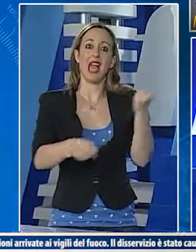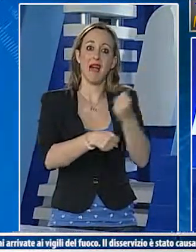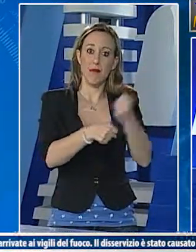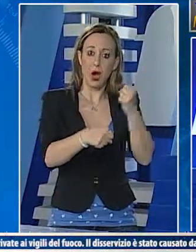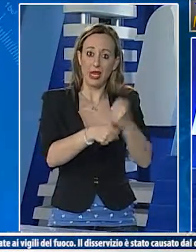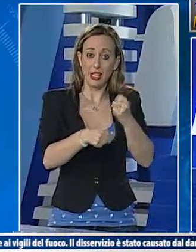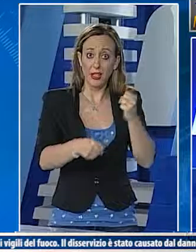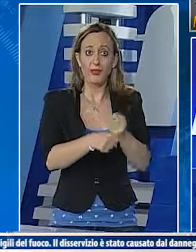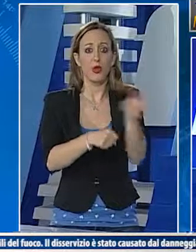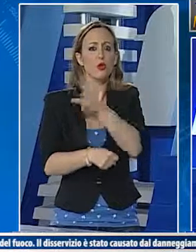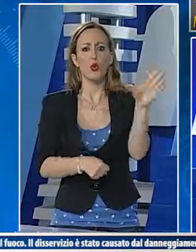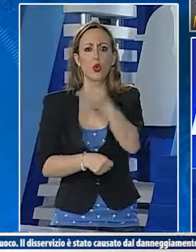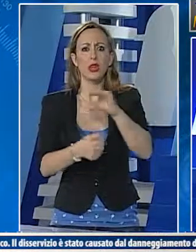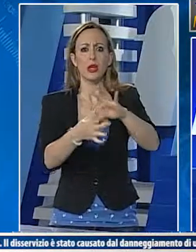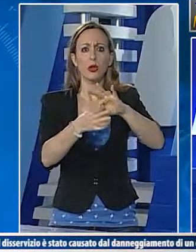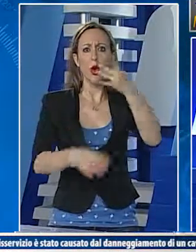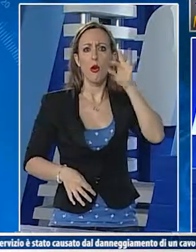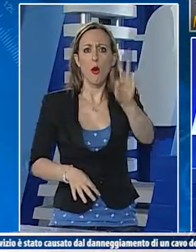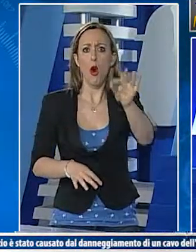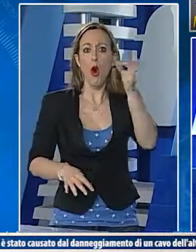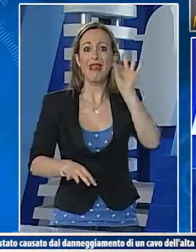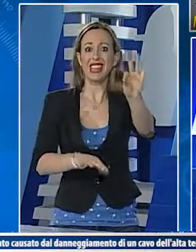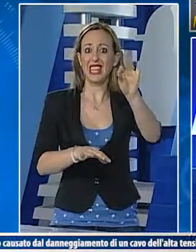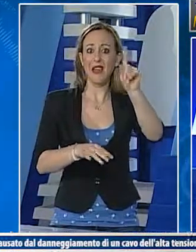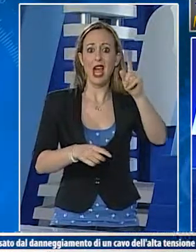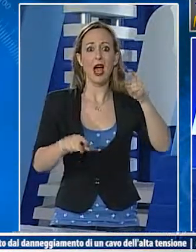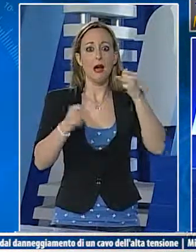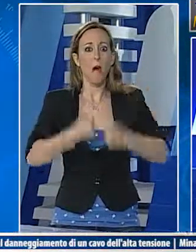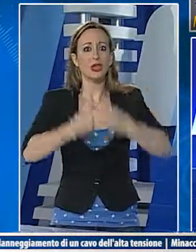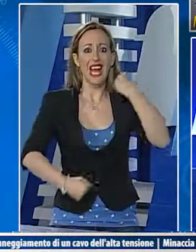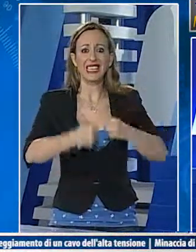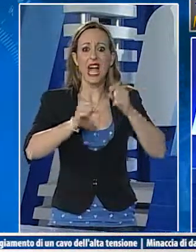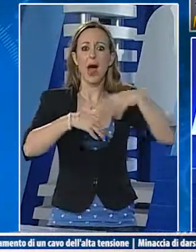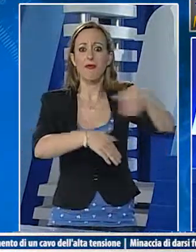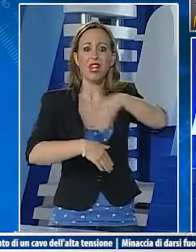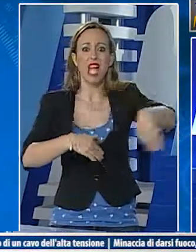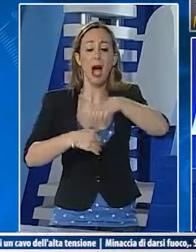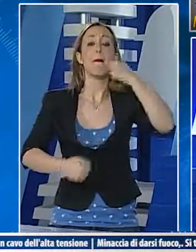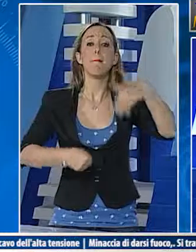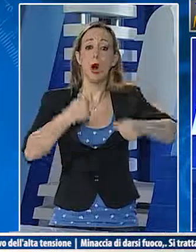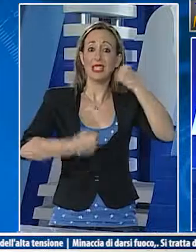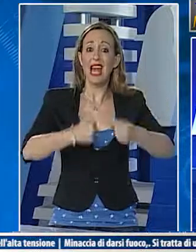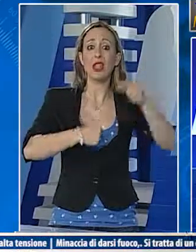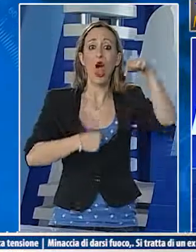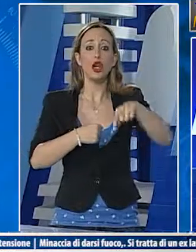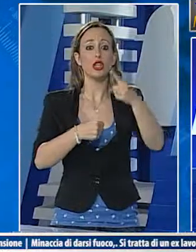spaccata in due. Da un lato i sindacati, dall'altro i lavoratori autonomi. Tutti con un unico